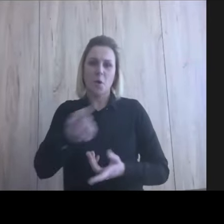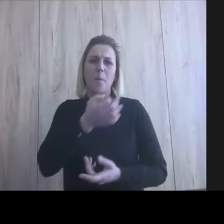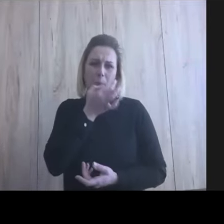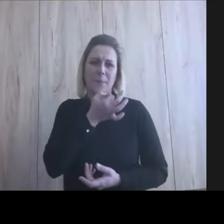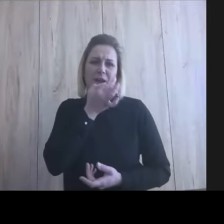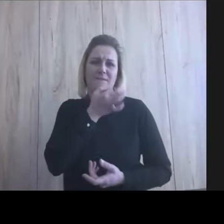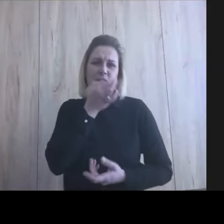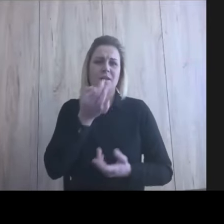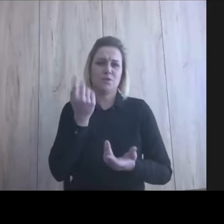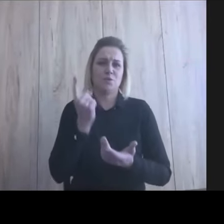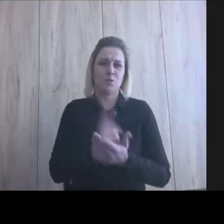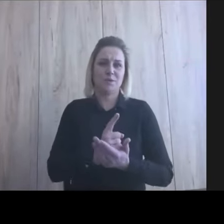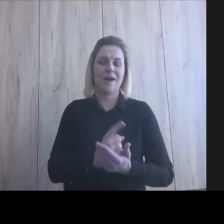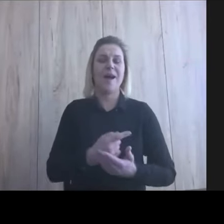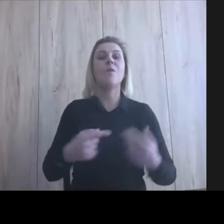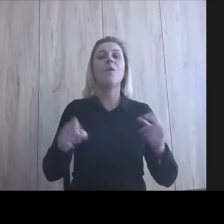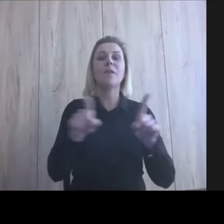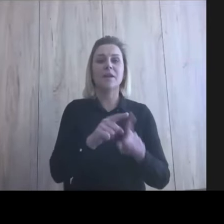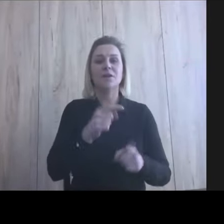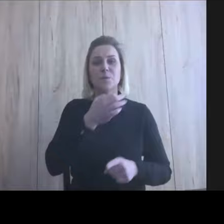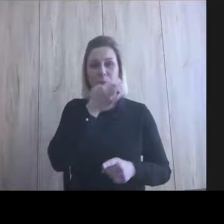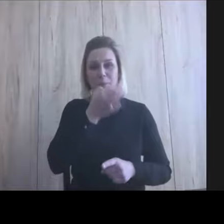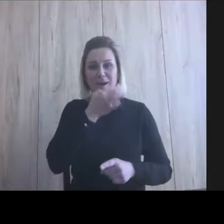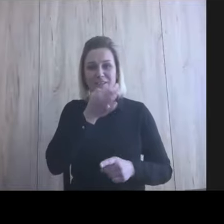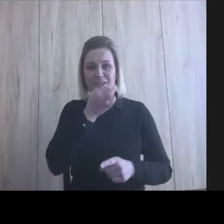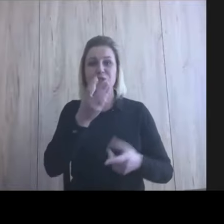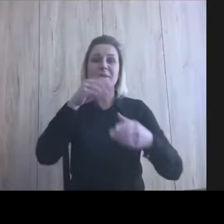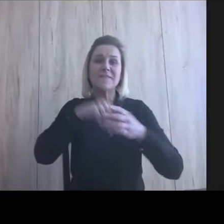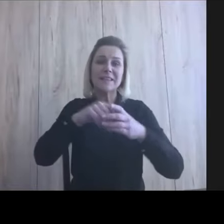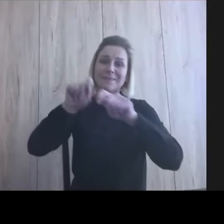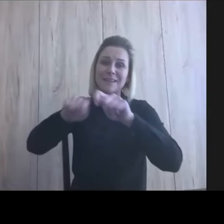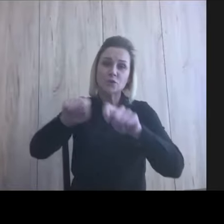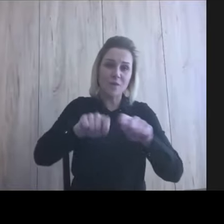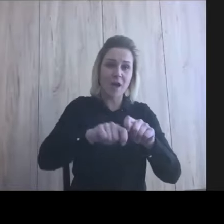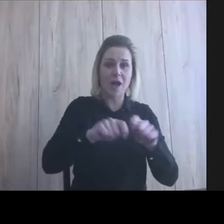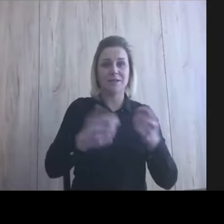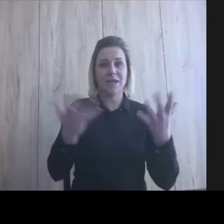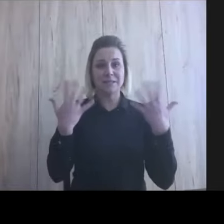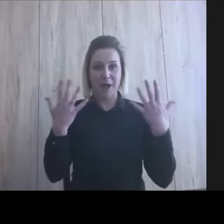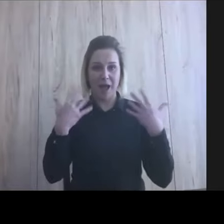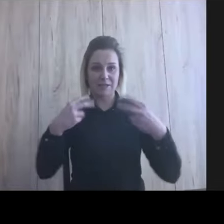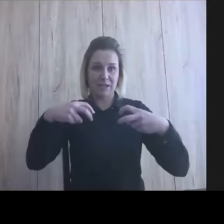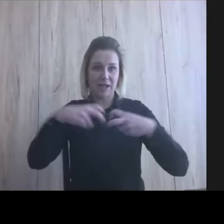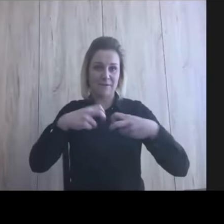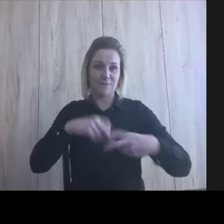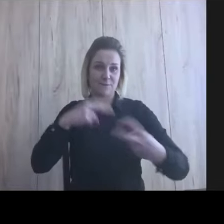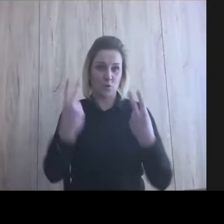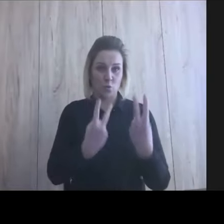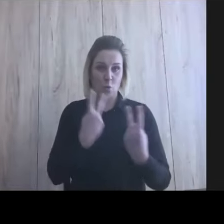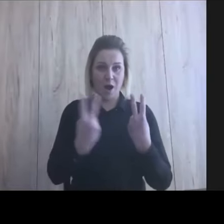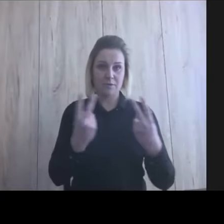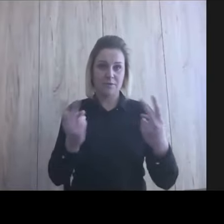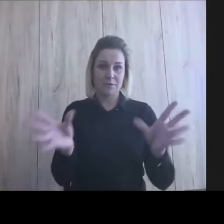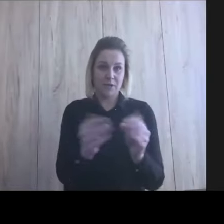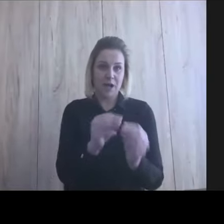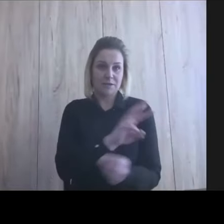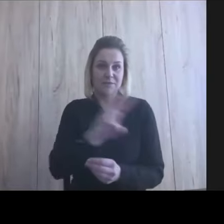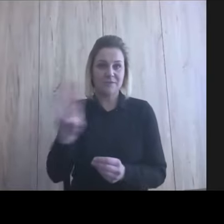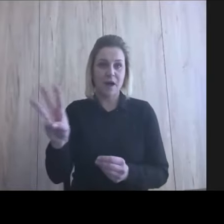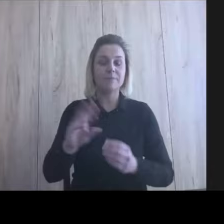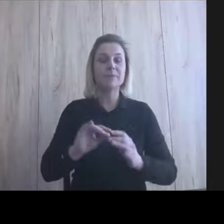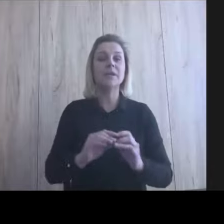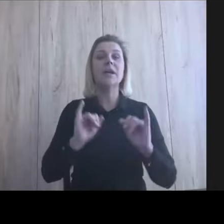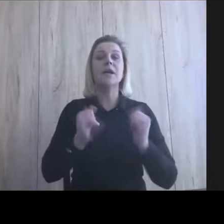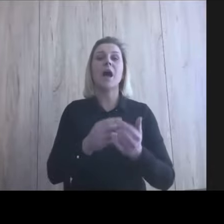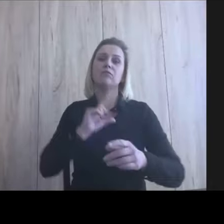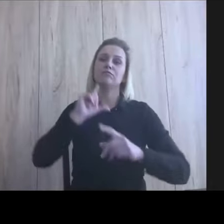to. I między innymi poprawiliśmy to na etapie testowania spaceru wirtualnego już razem z wami. I kiedy poszliśmy do